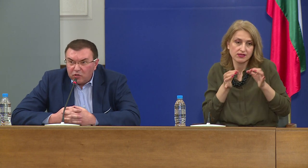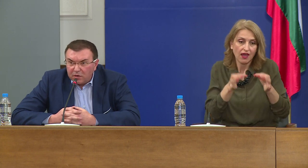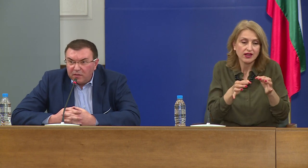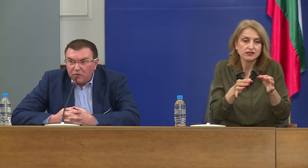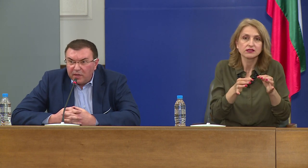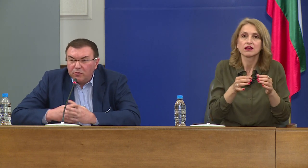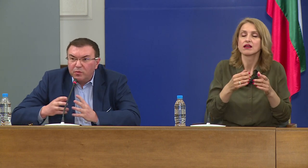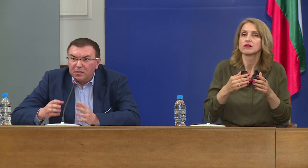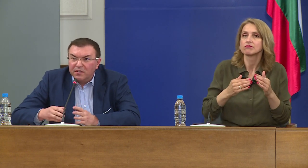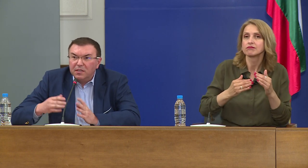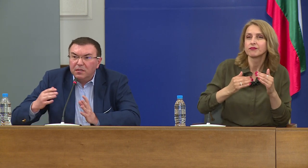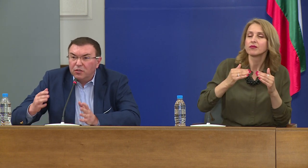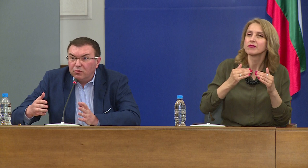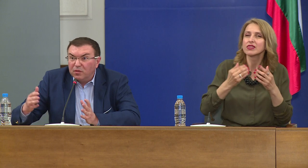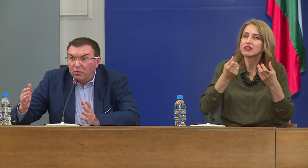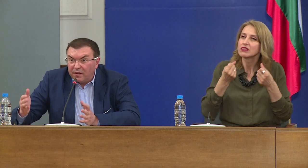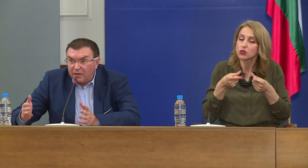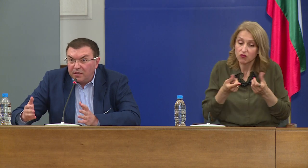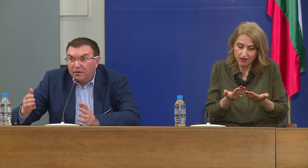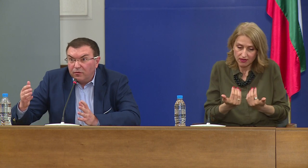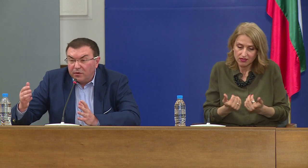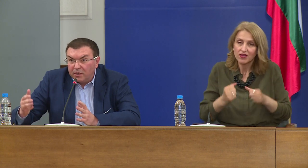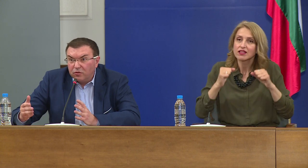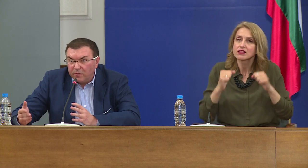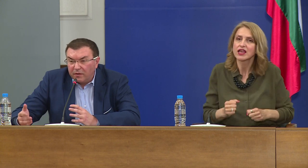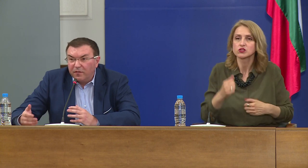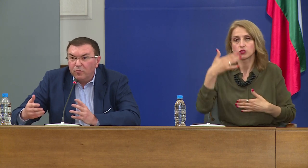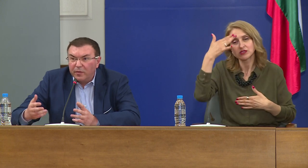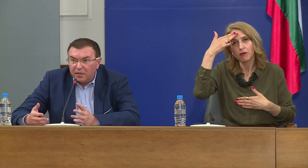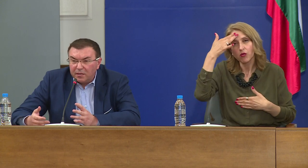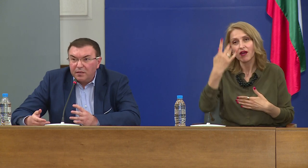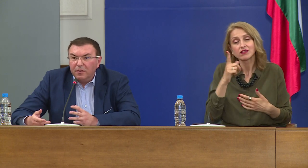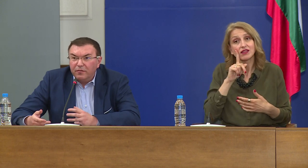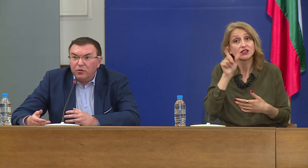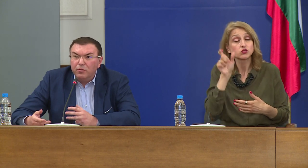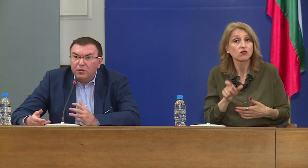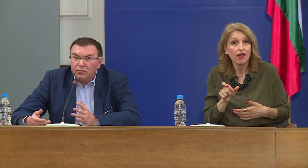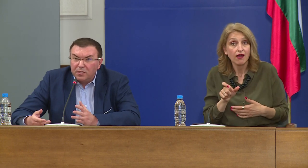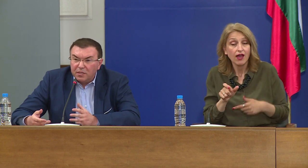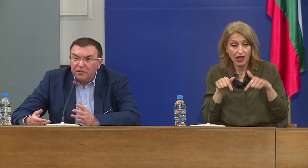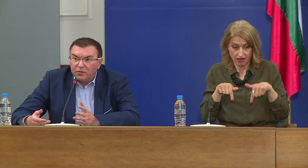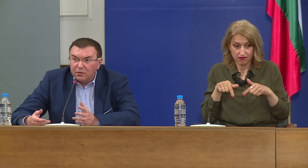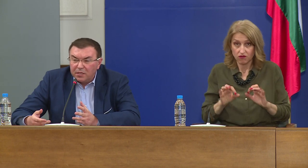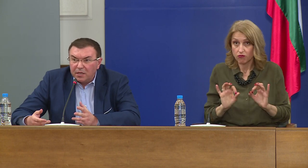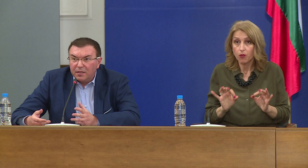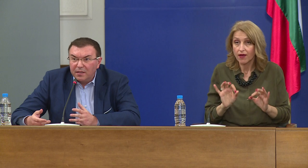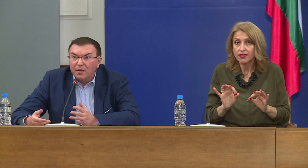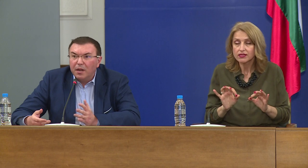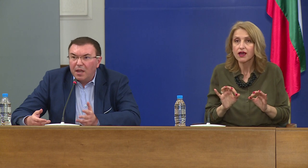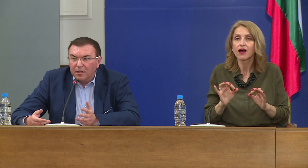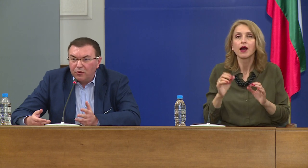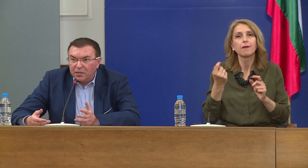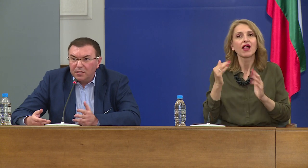Високата вирулентност предизвика тежко заболяване у един човек. В момента вирулентността на вируса е